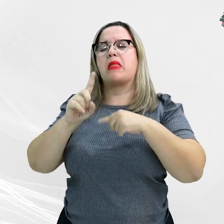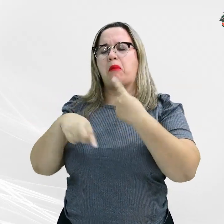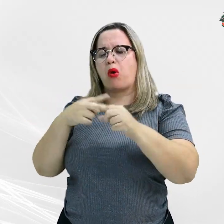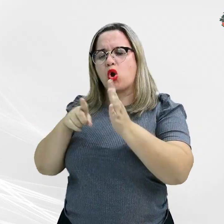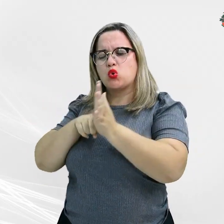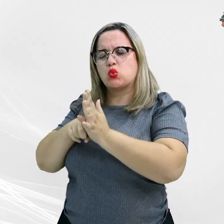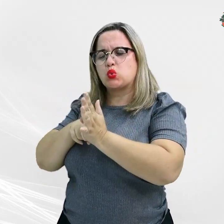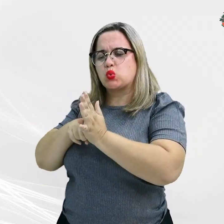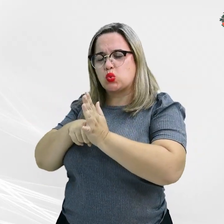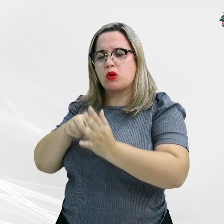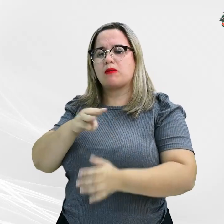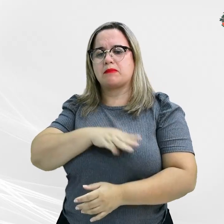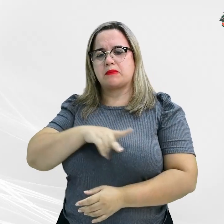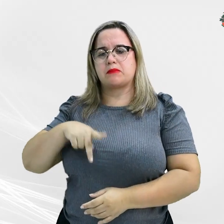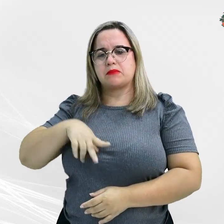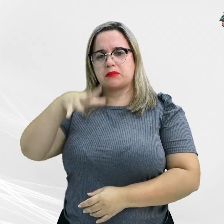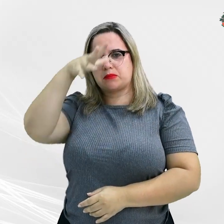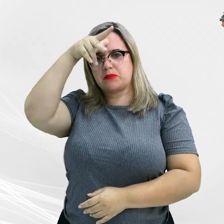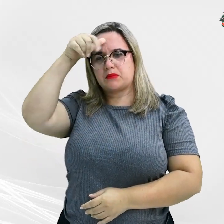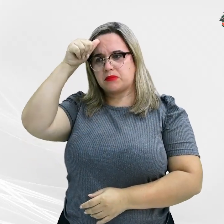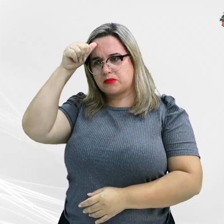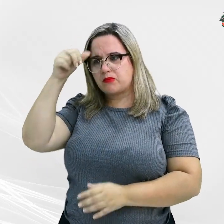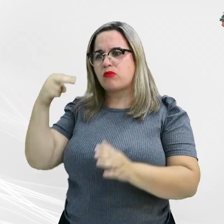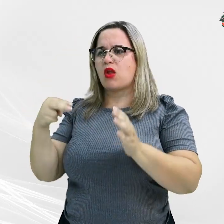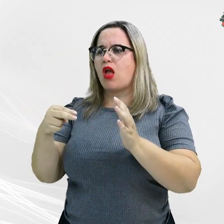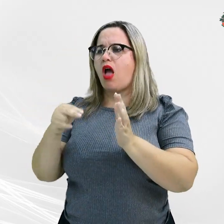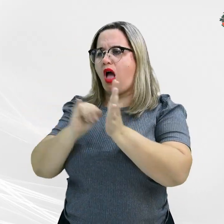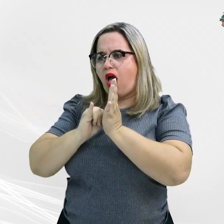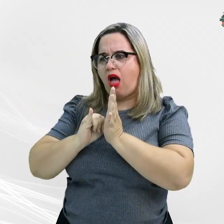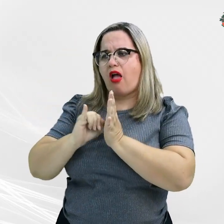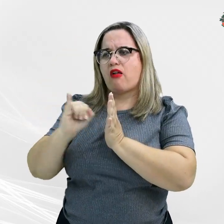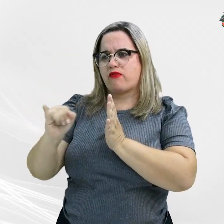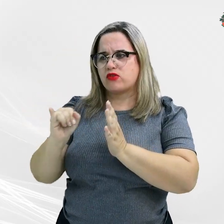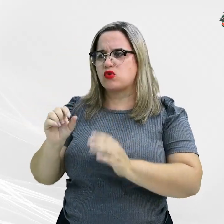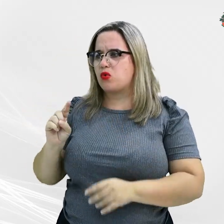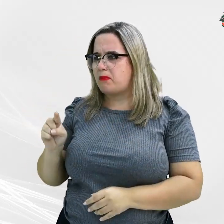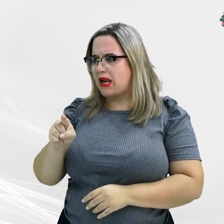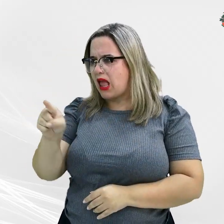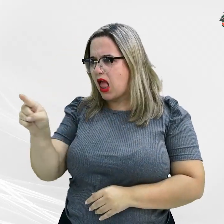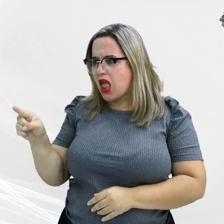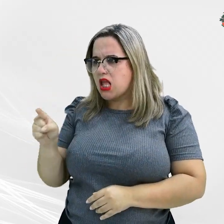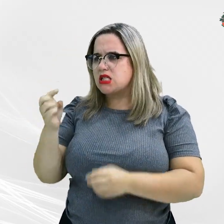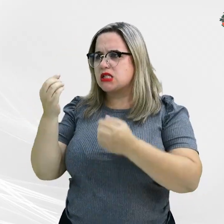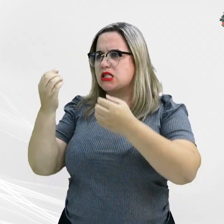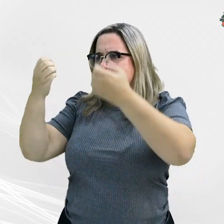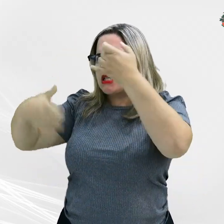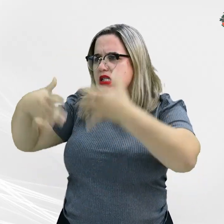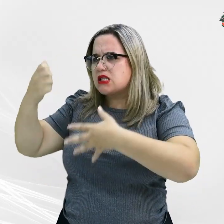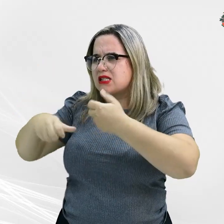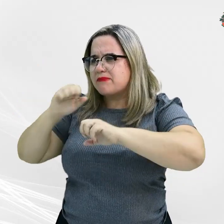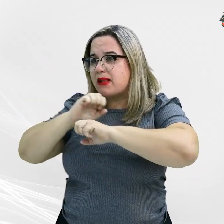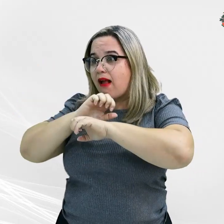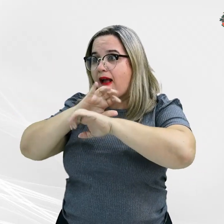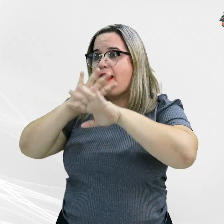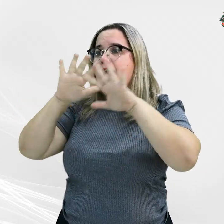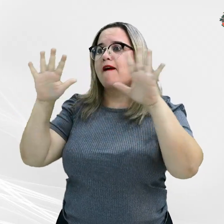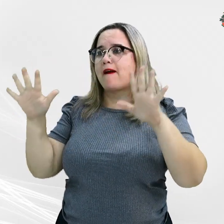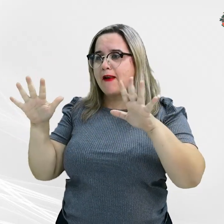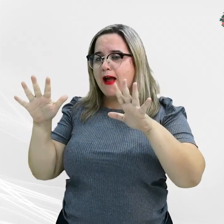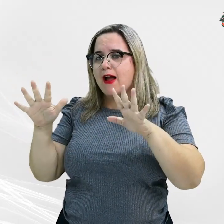o Ministério Público de Mato Grosso notificou os três requeridos para que esclarecessem os fatos até determinar que fosse oficiado a CINFRA, requerendo